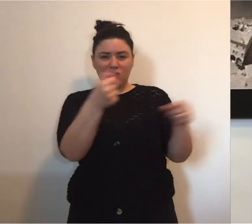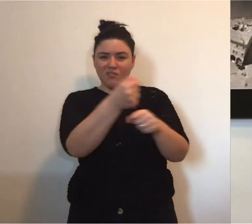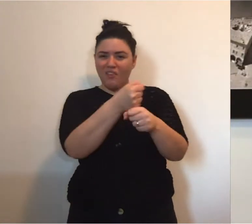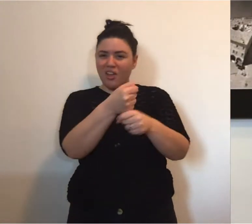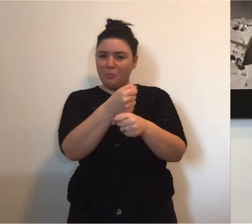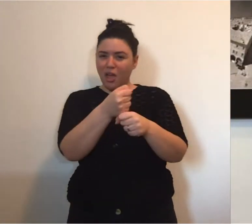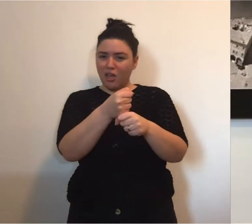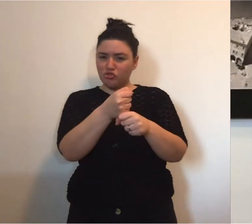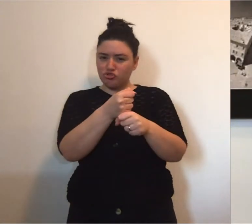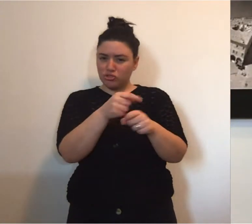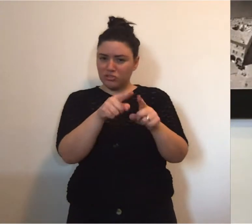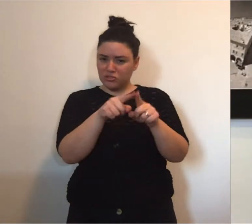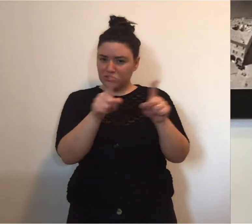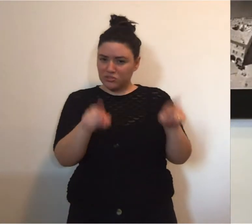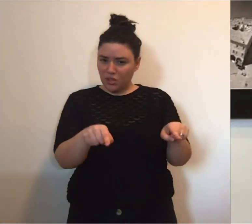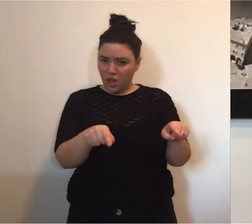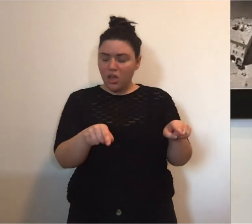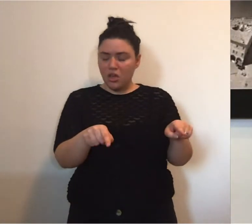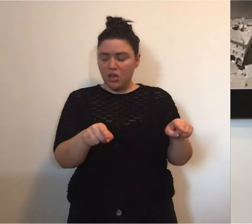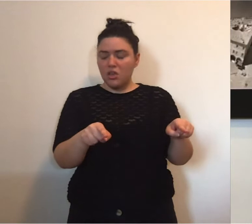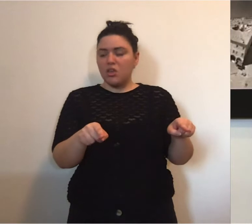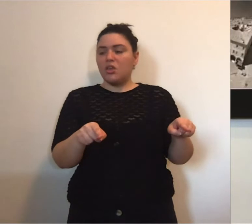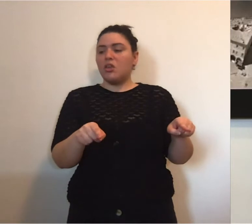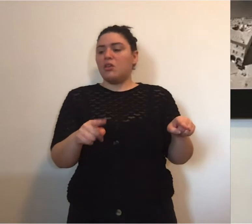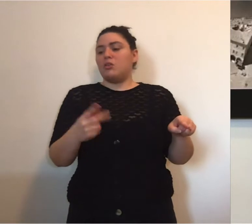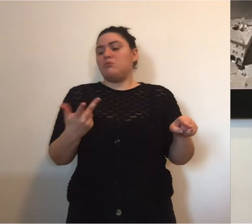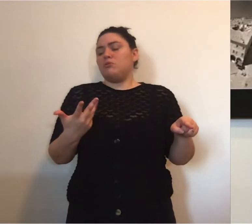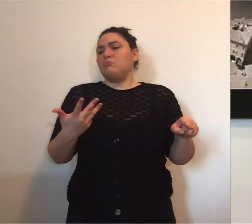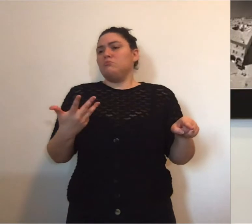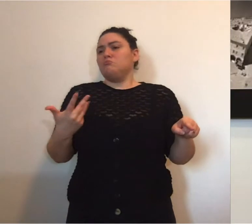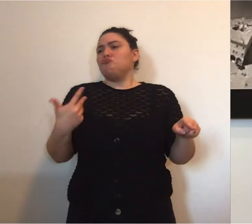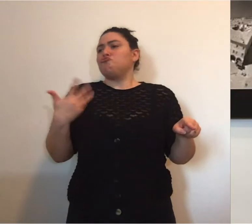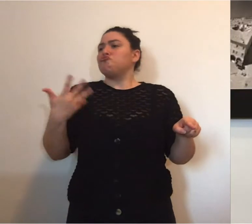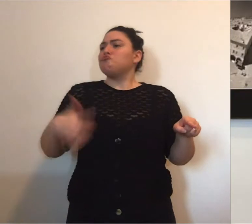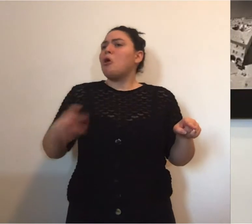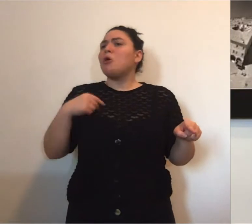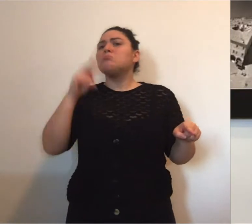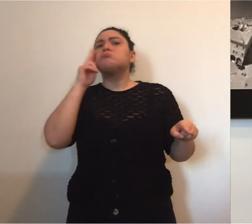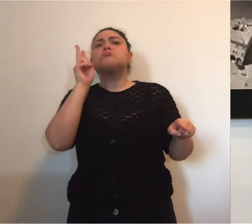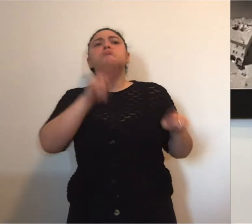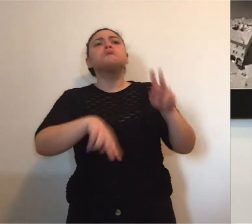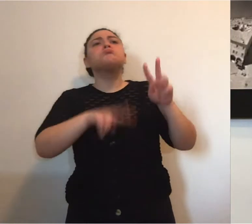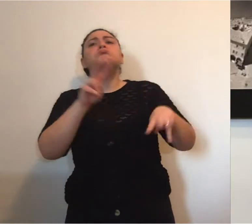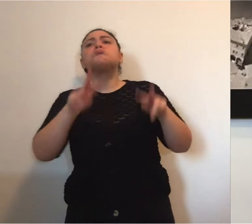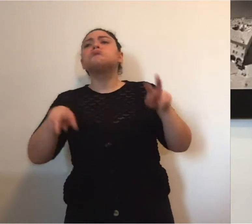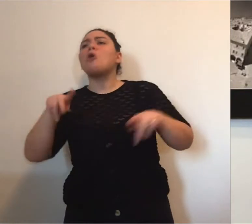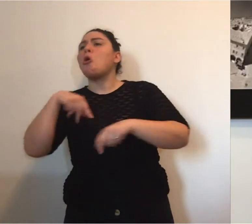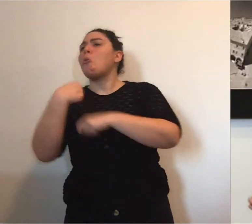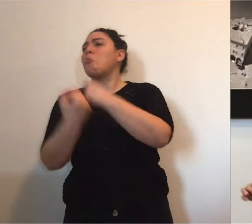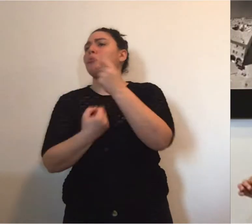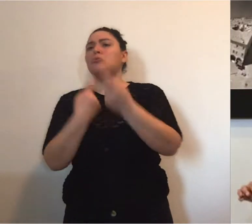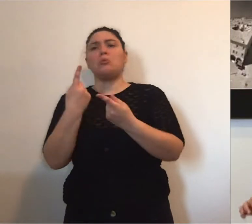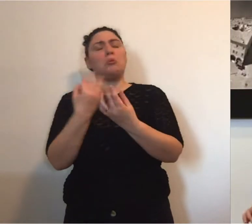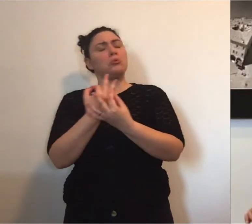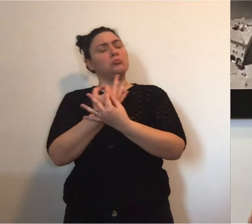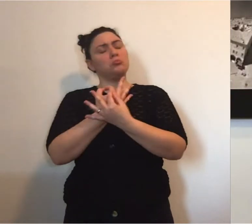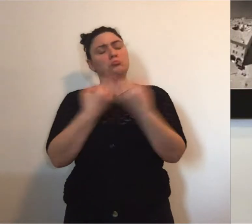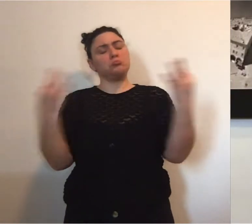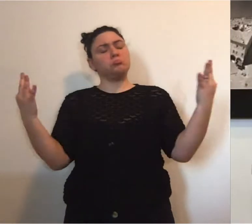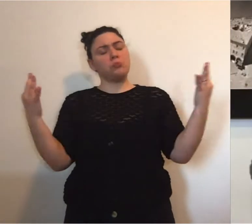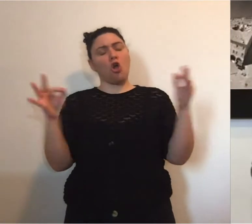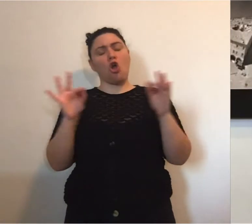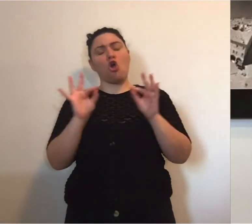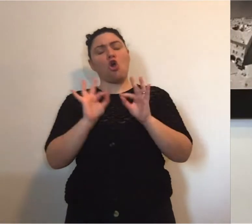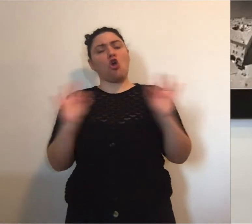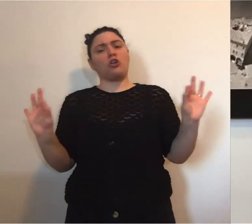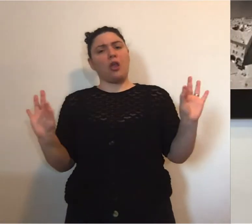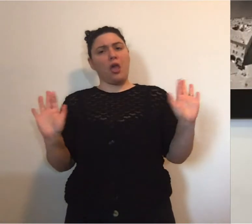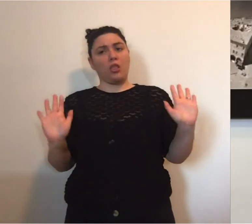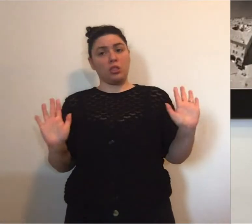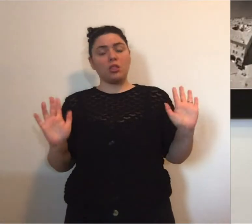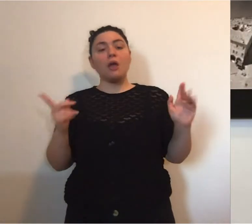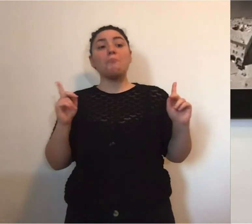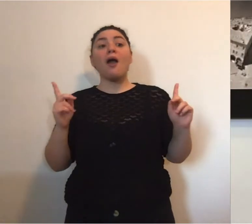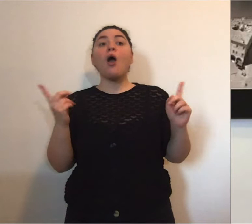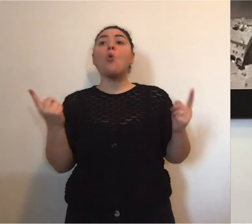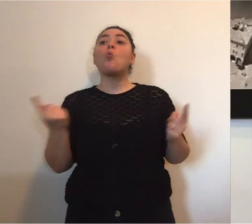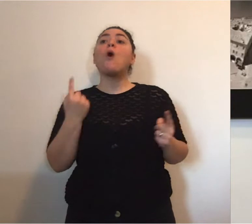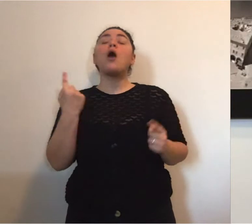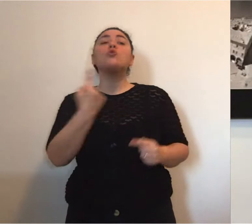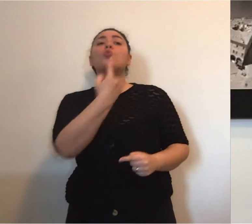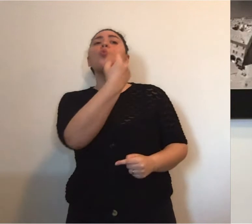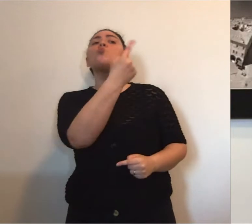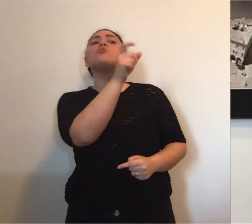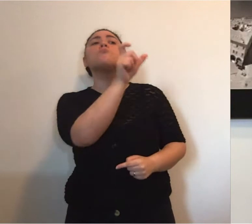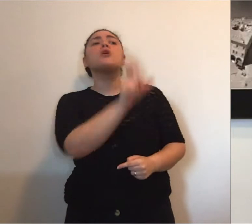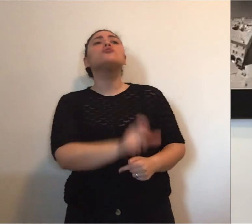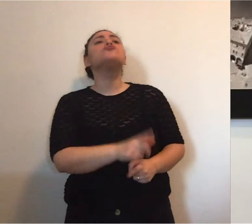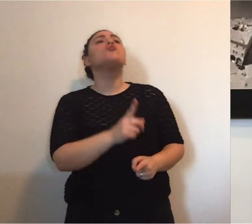abbiamo avuto informazioni di comportamenti assolutamente virtuosi ma nel momento in cui